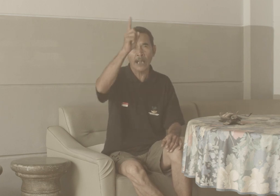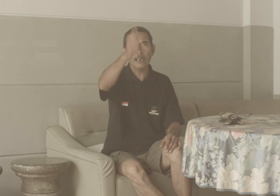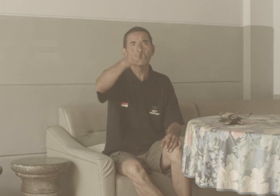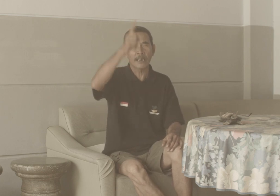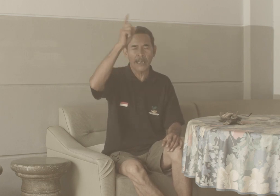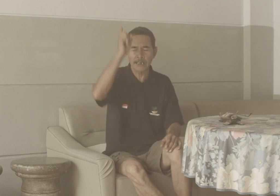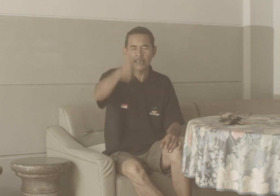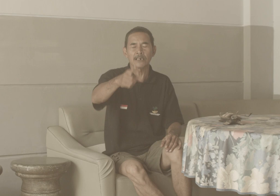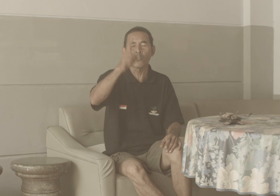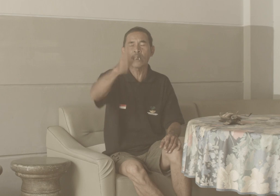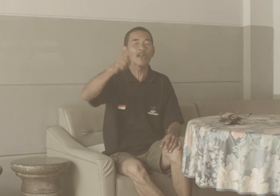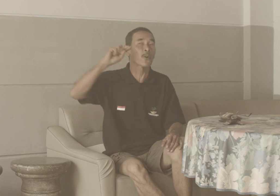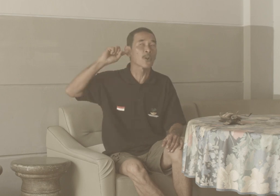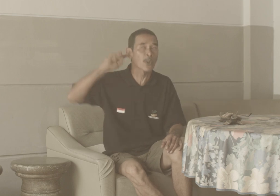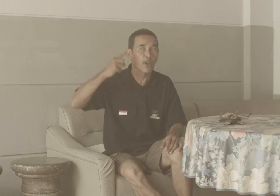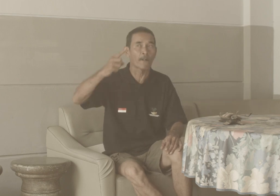akan melahirkan Orang kolok